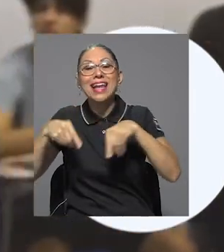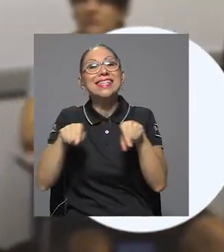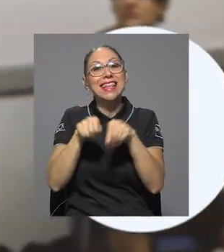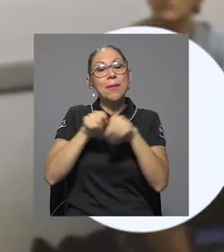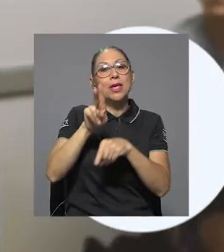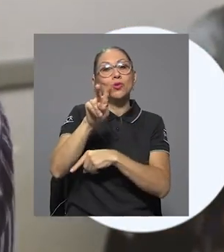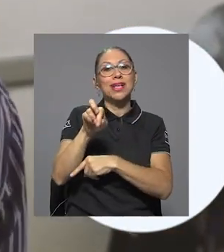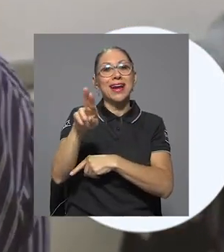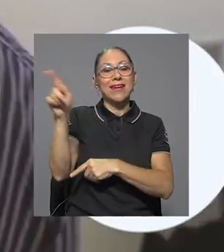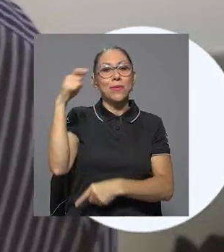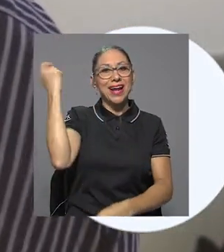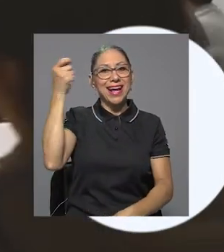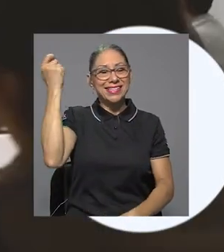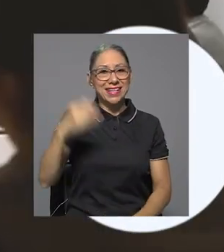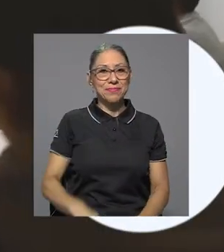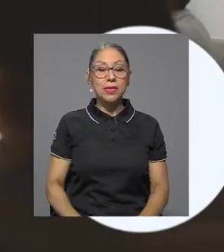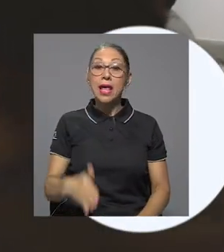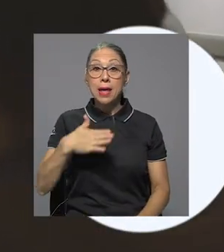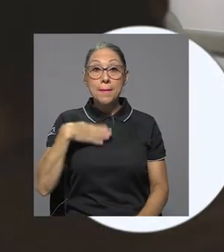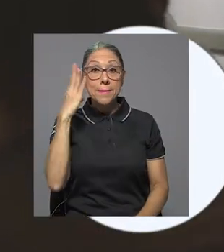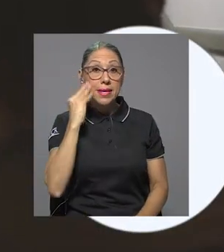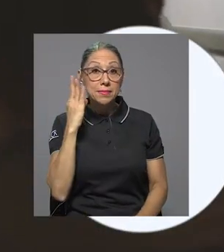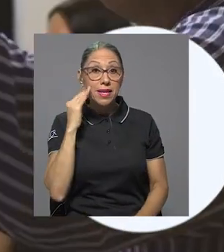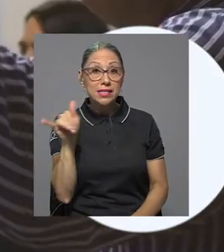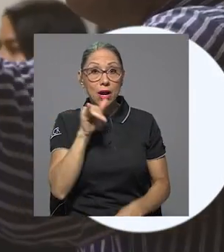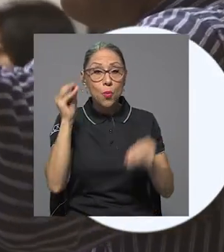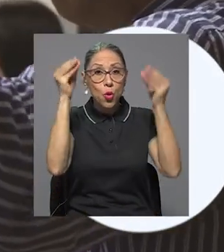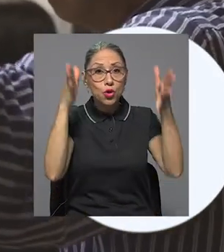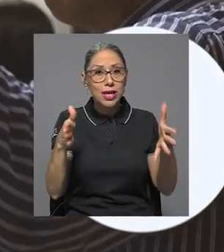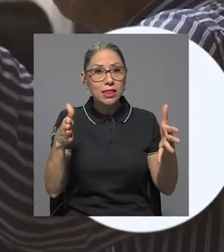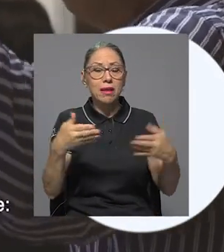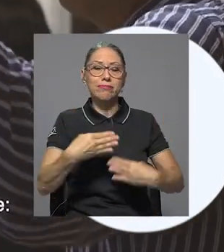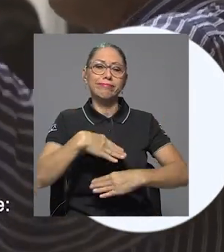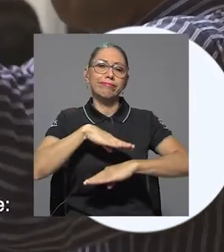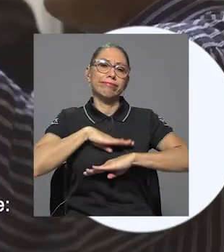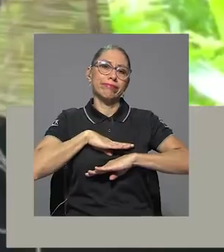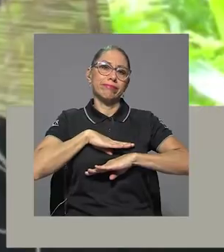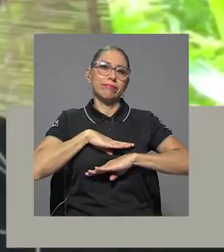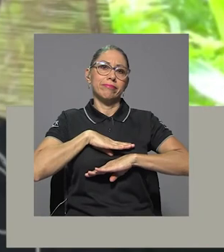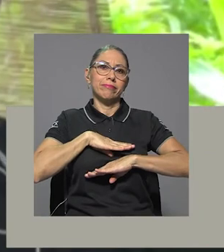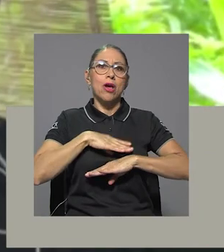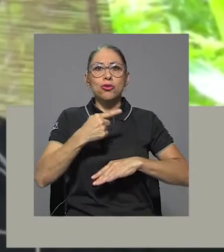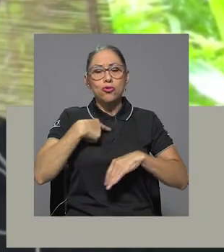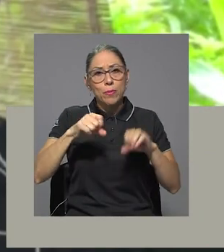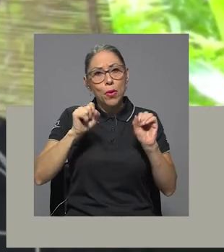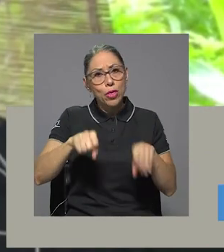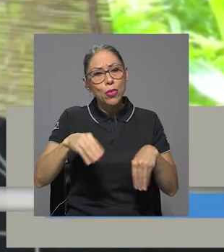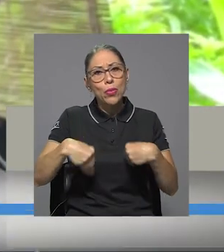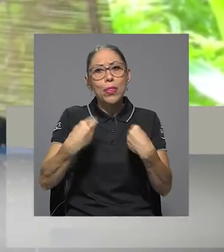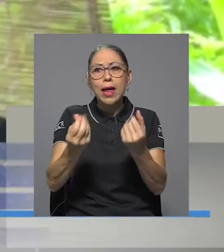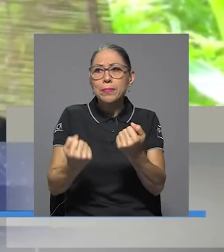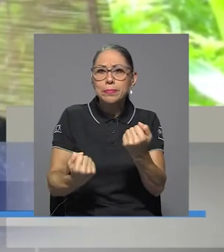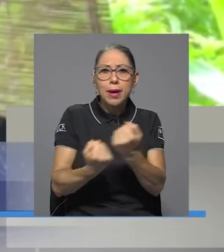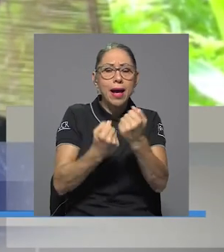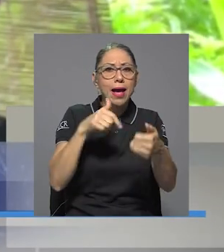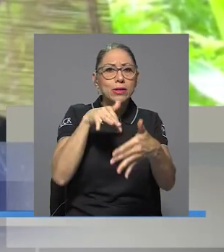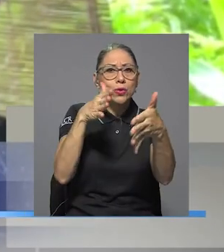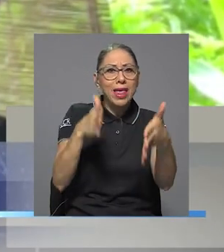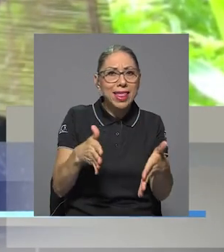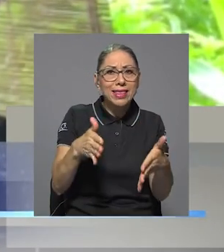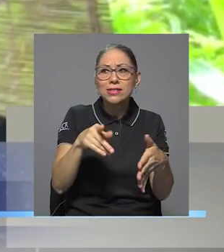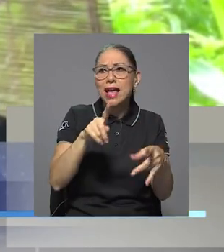sede de Guanacaste. Mi experiencia como docente ha sido sumamente gratificante. Me ha permitido aportar un granito de arena en el